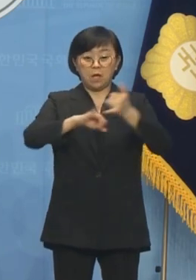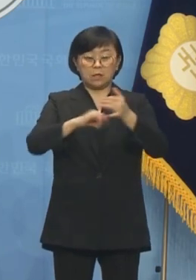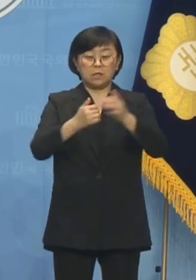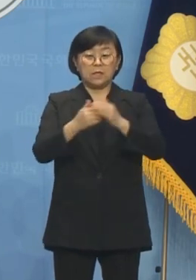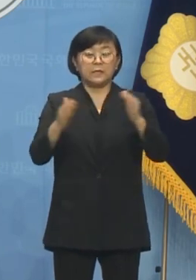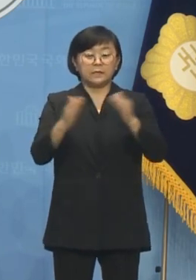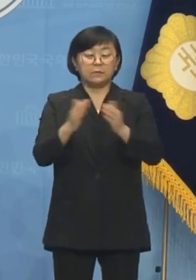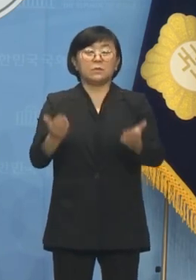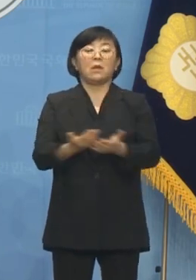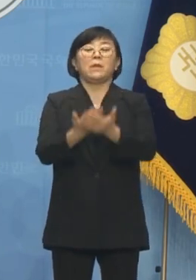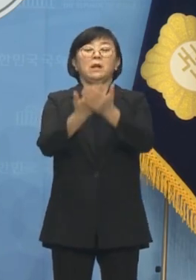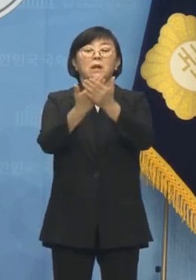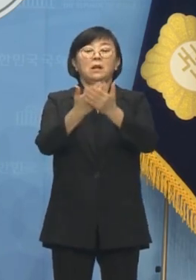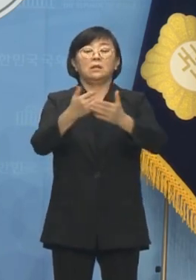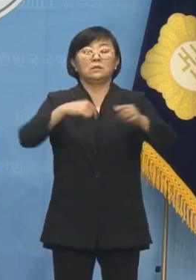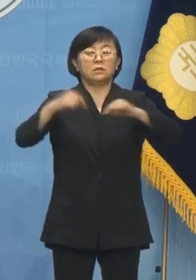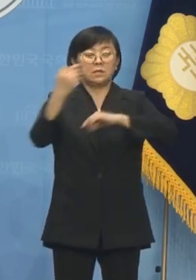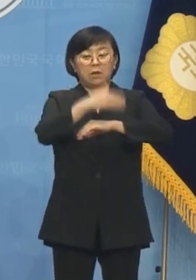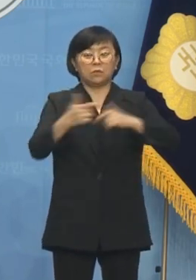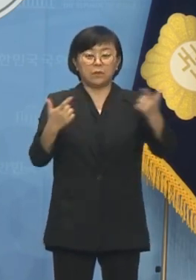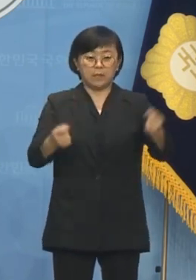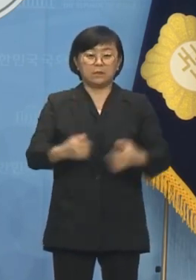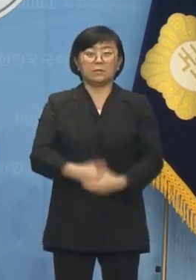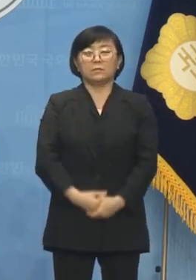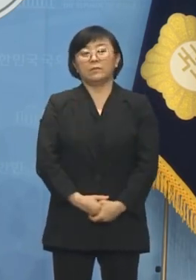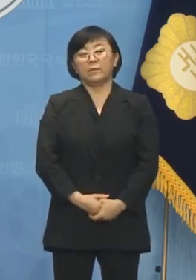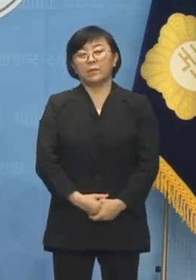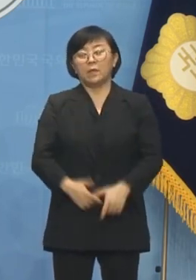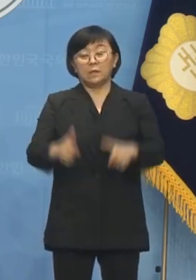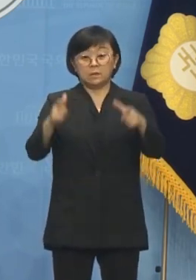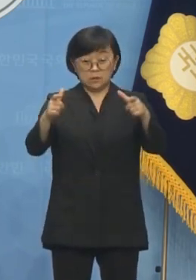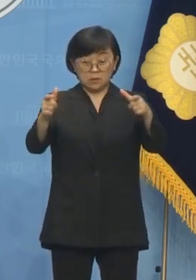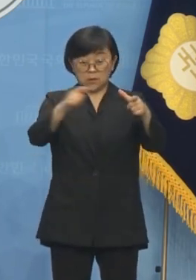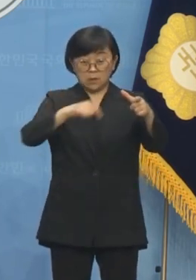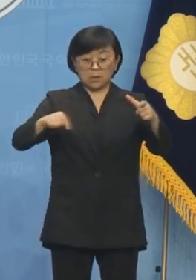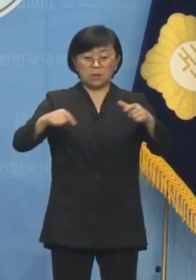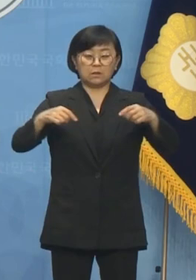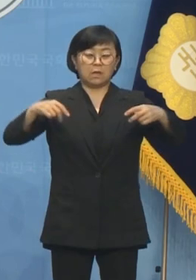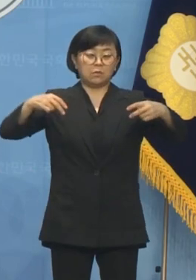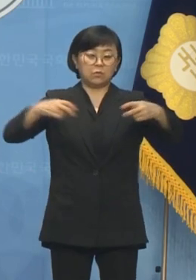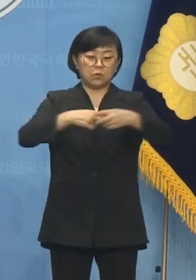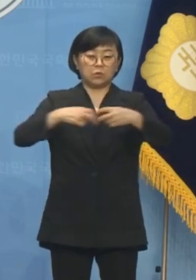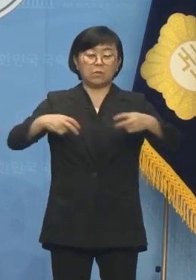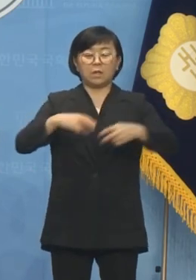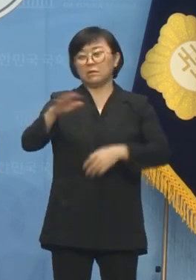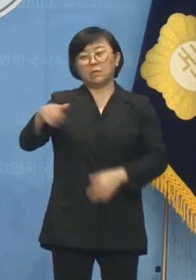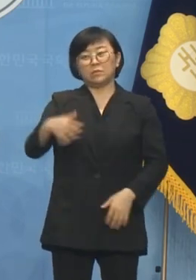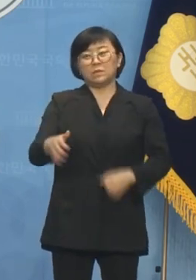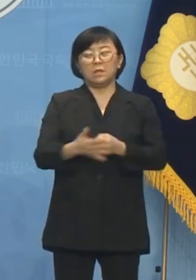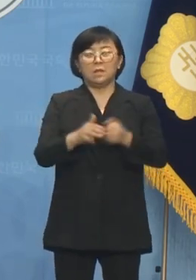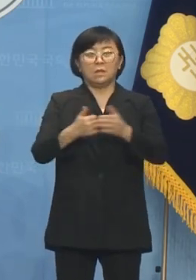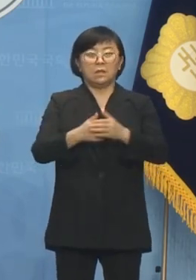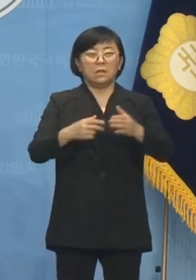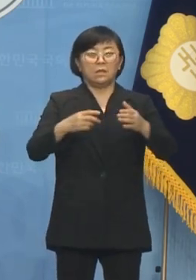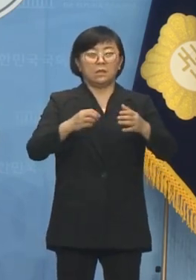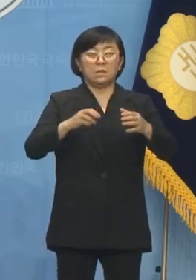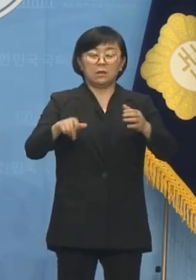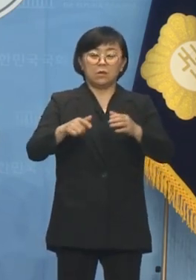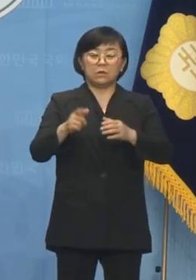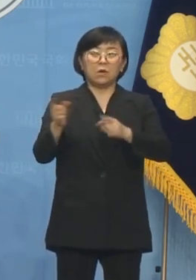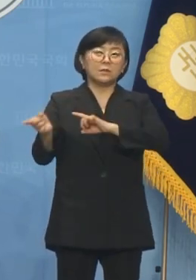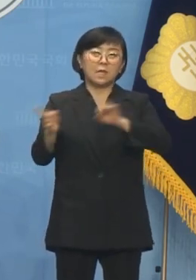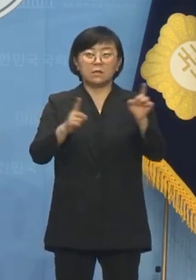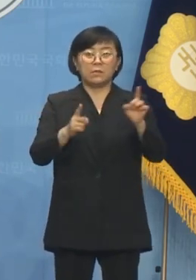부동산 개발 정책과 다를 바가 없습니다. 지역 자체의 내부 교통망 확보 없이 광역 간 교통망을